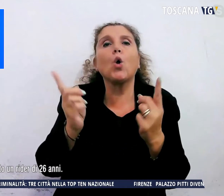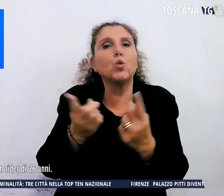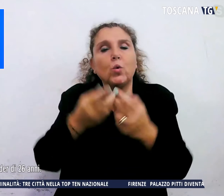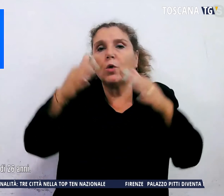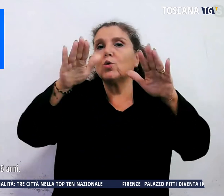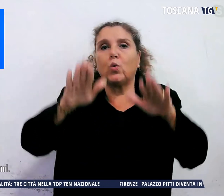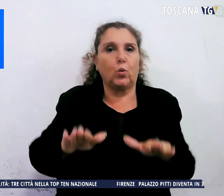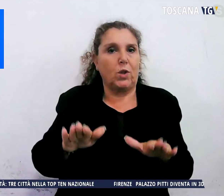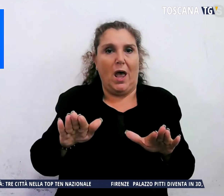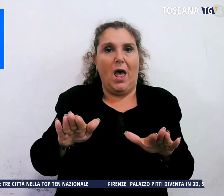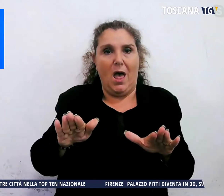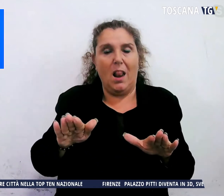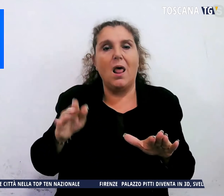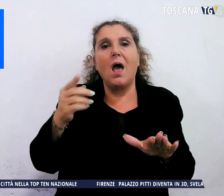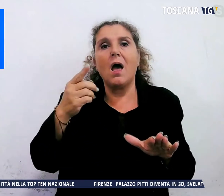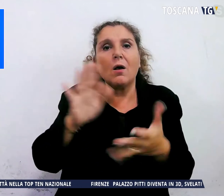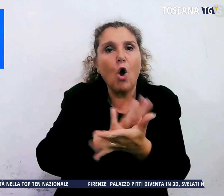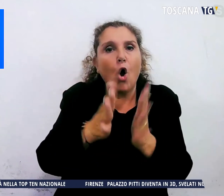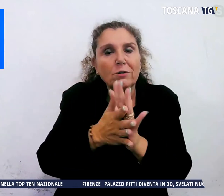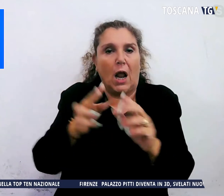contratto nazionale.